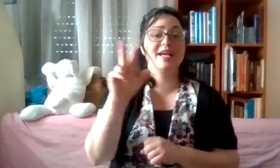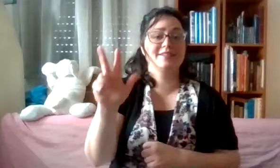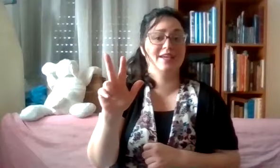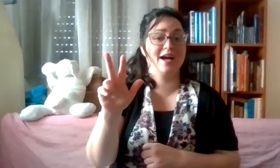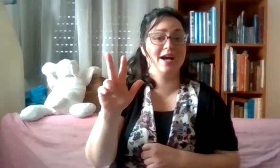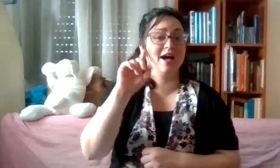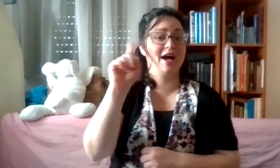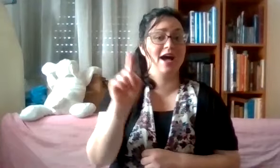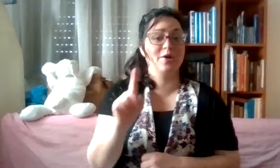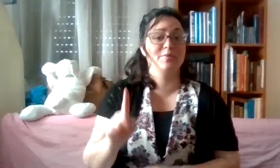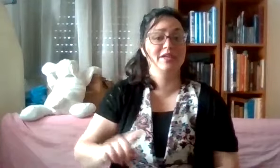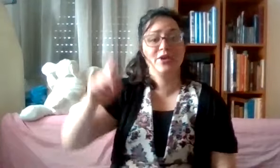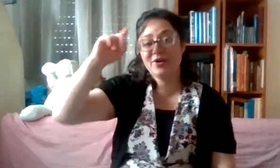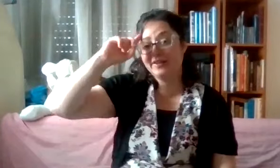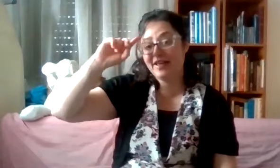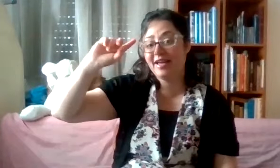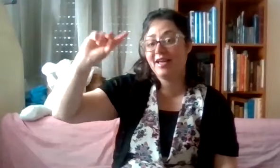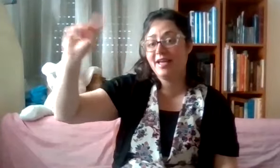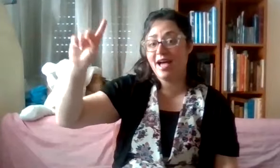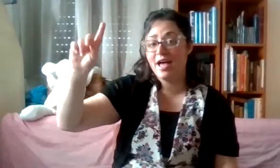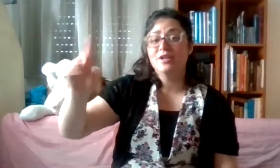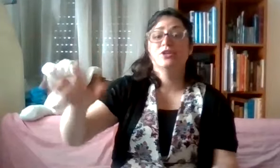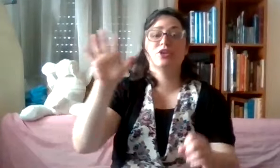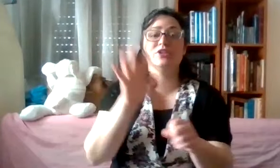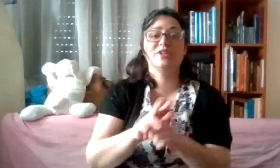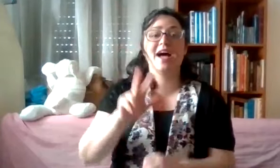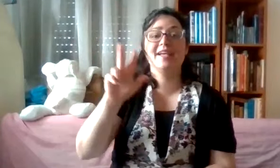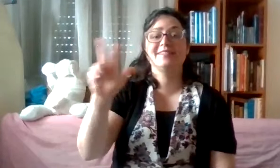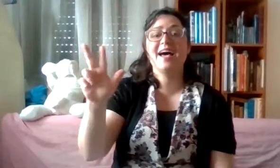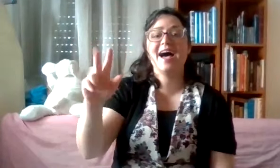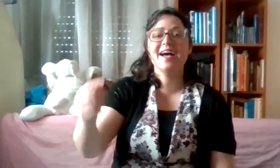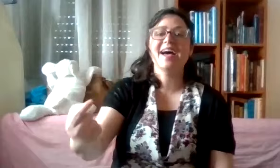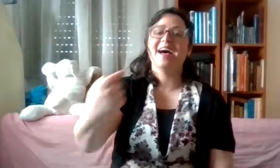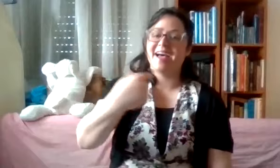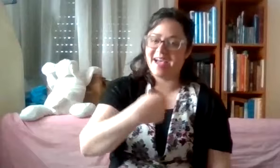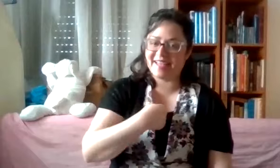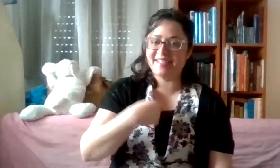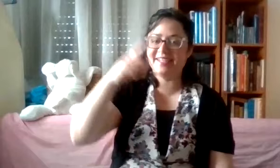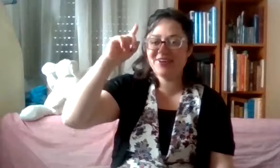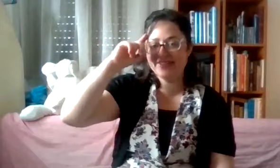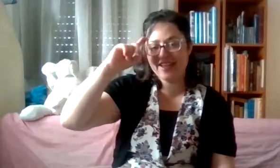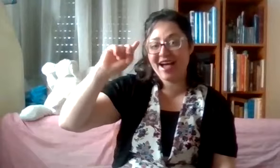עשר מי יודע. שלושה עשר אני יודעת.